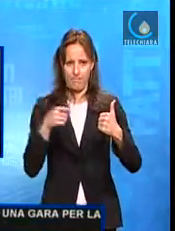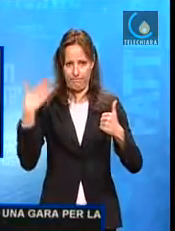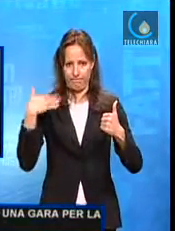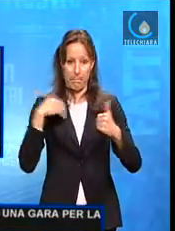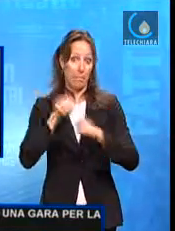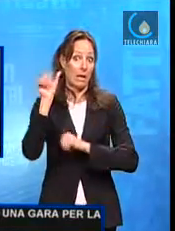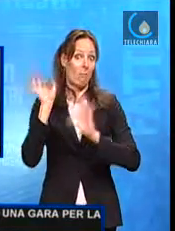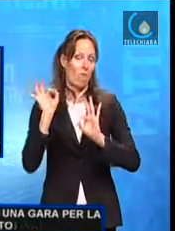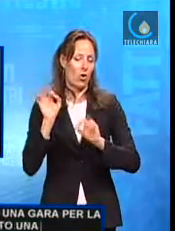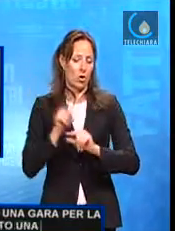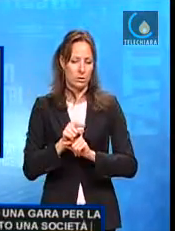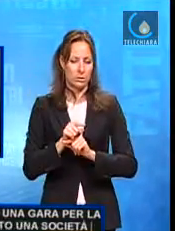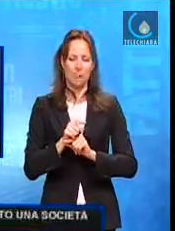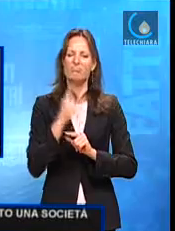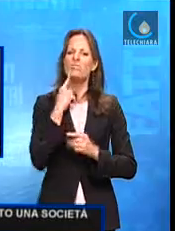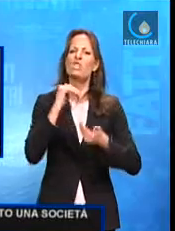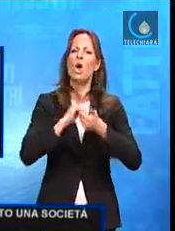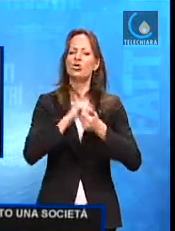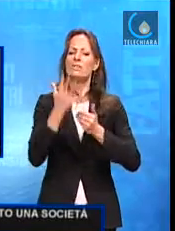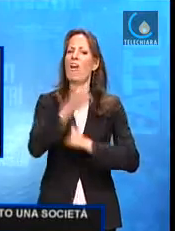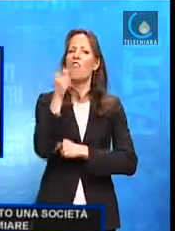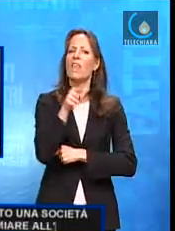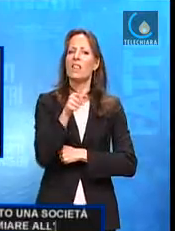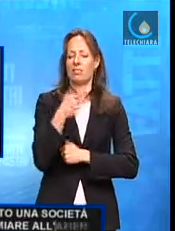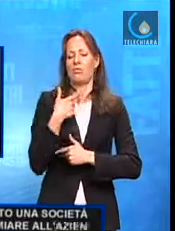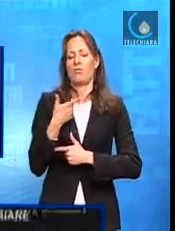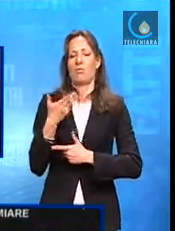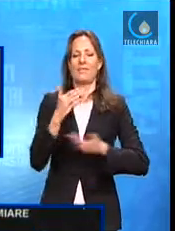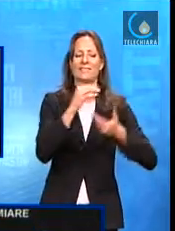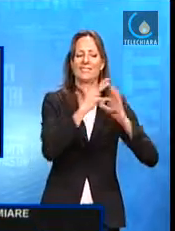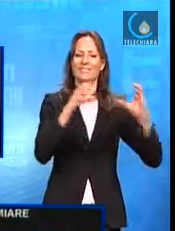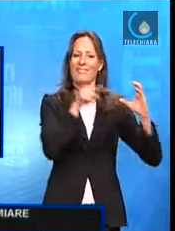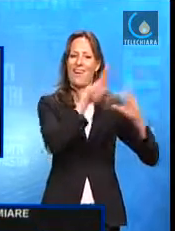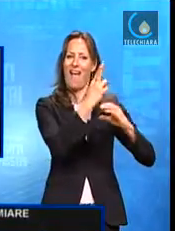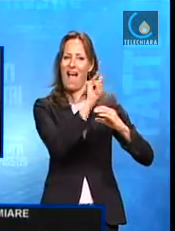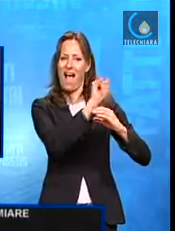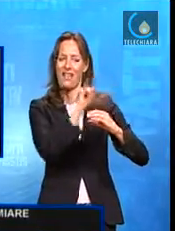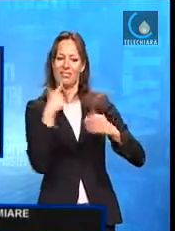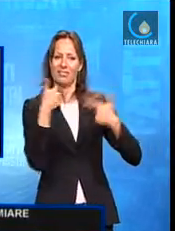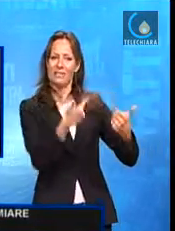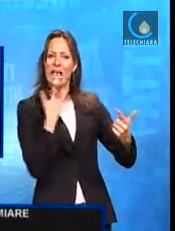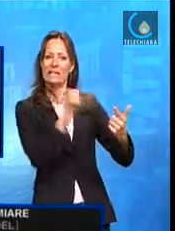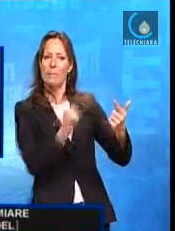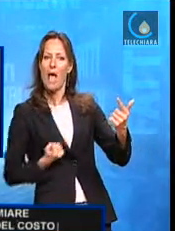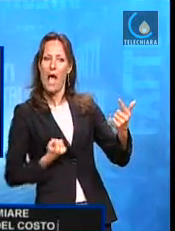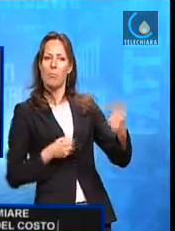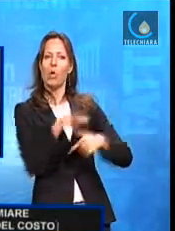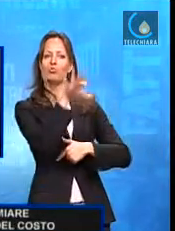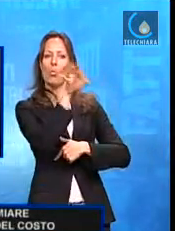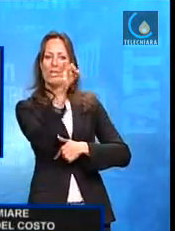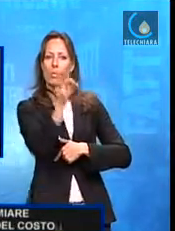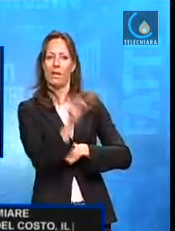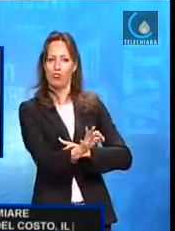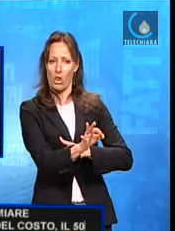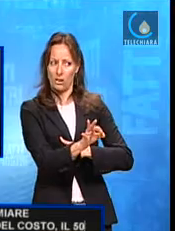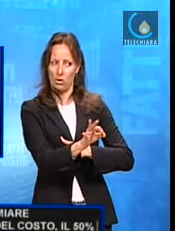ha vinto una società che faceva risparmiare all'azienda il 50% del costo. Il 50